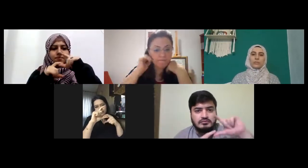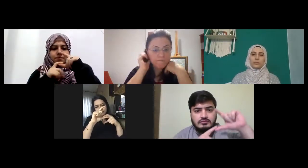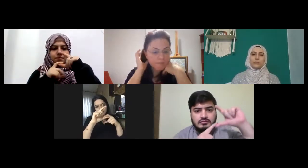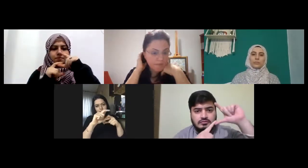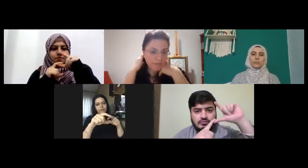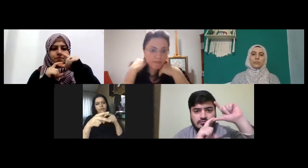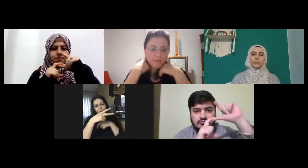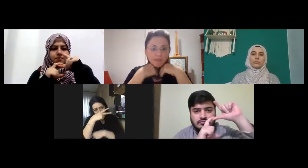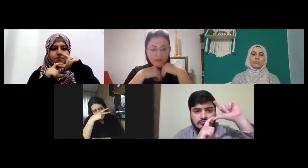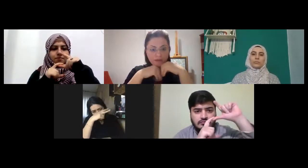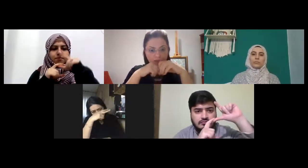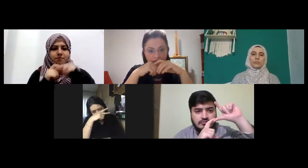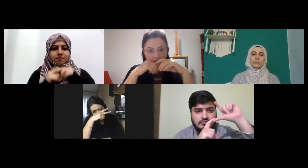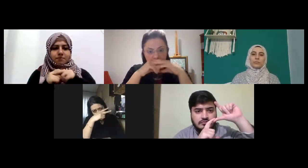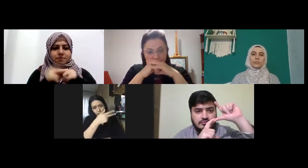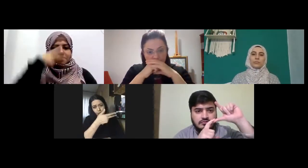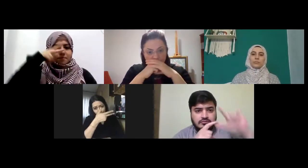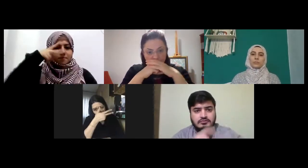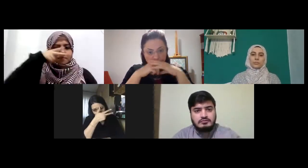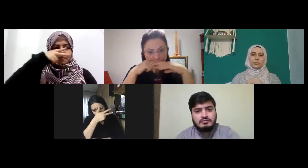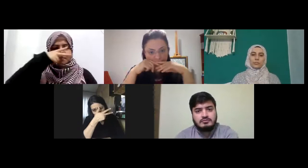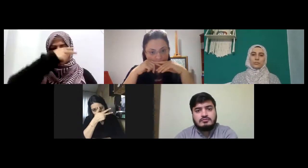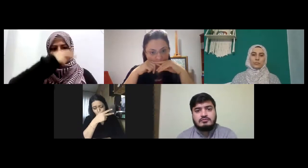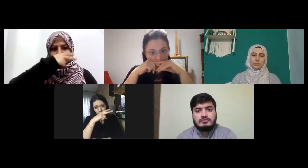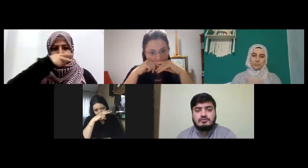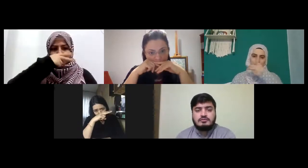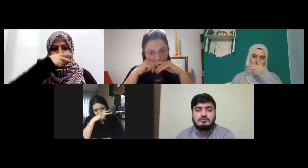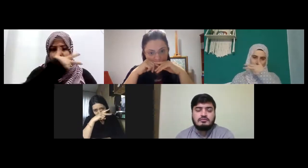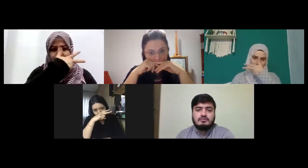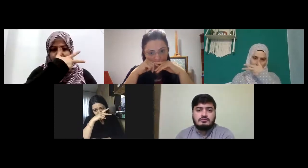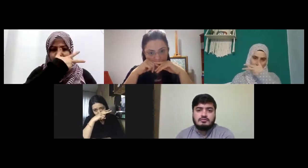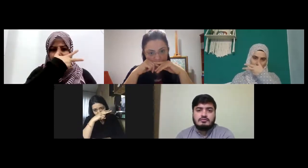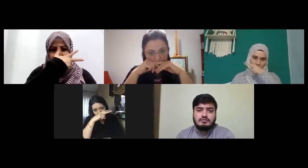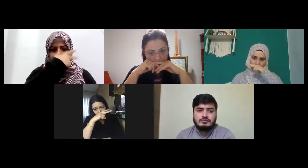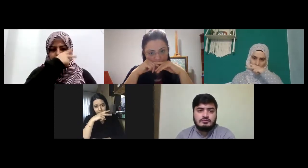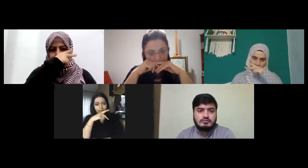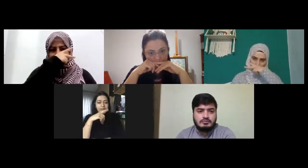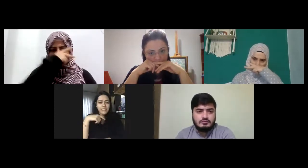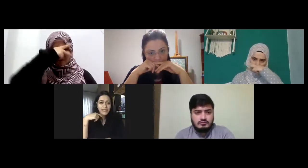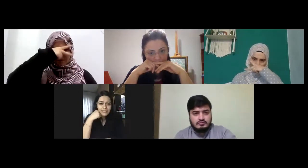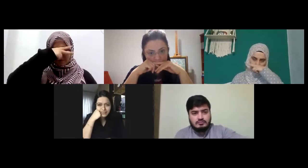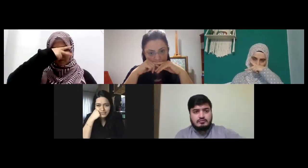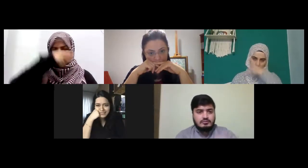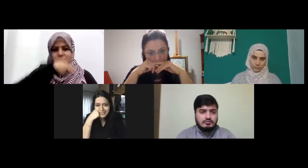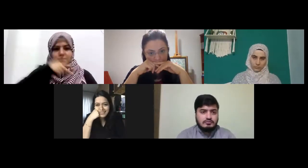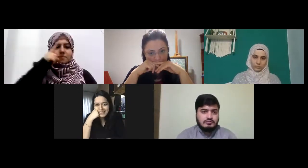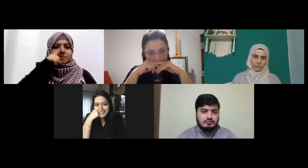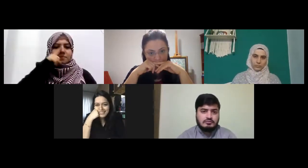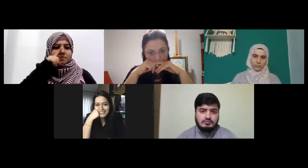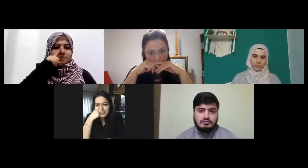mart şöyle de oluyor şöyle de oluyor mart nisan neydi hatırlıyor